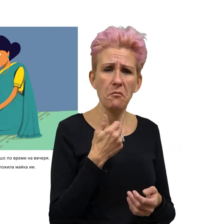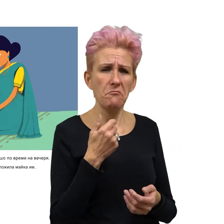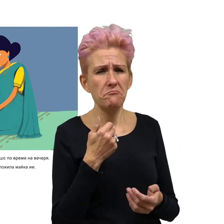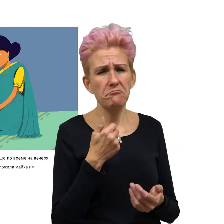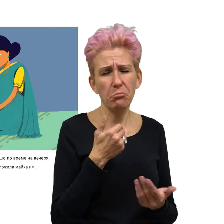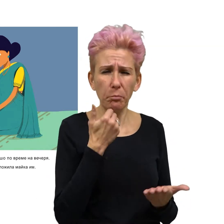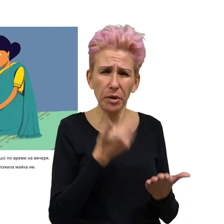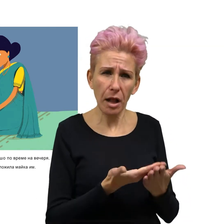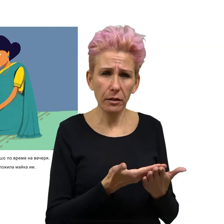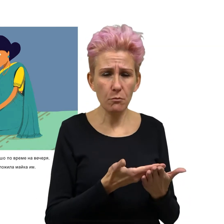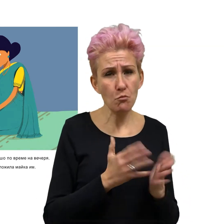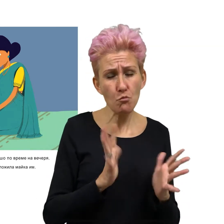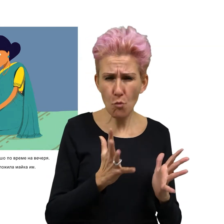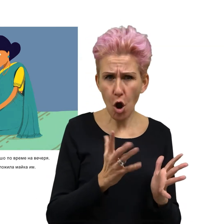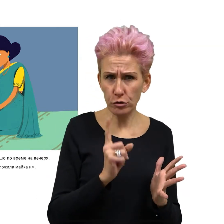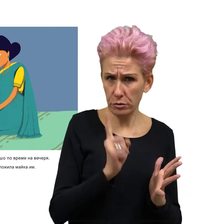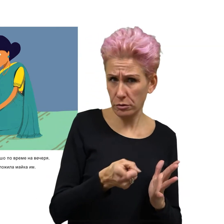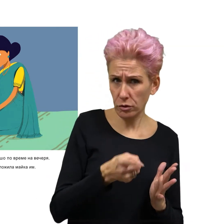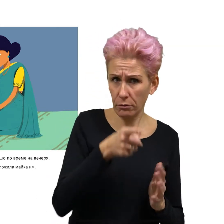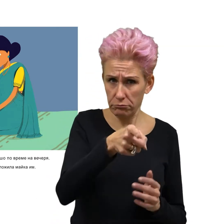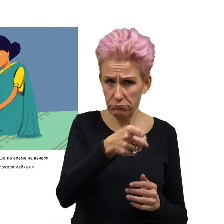утре? Предложила майка им.